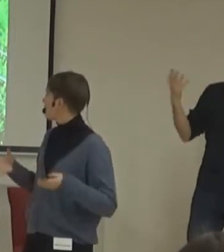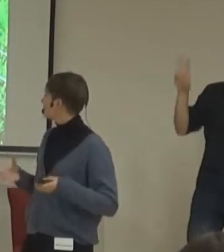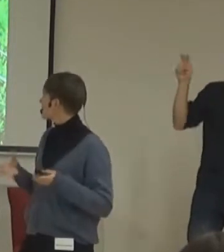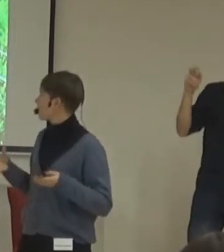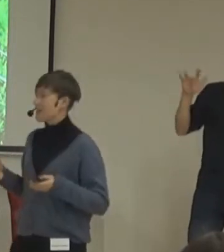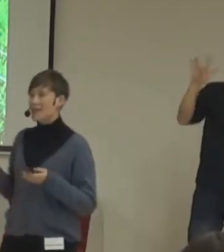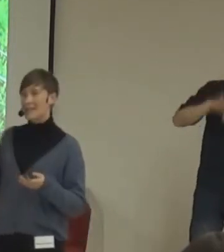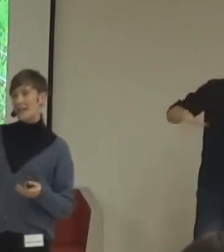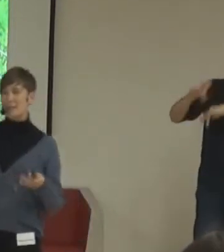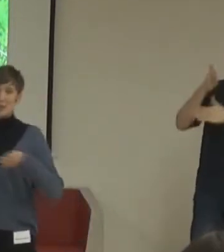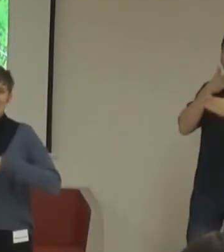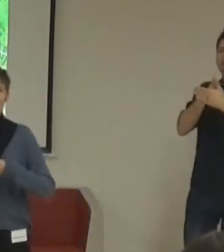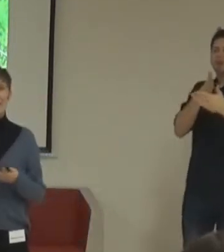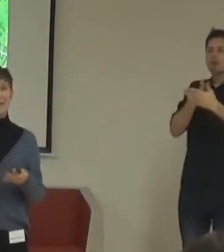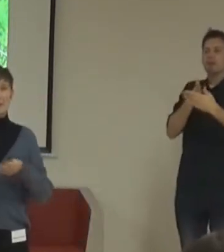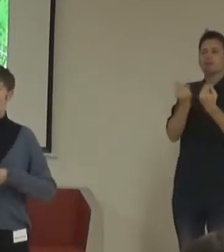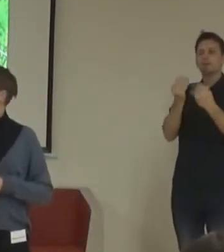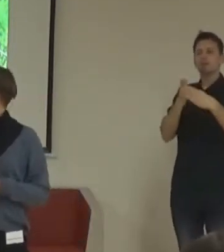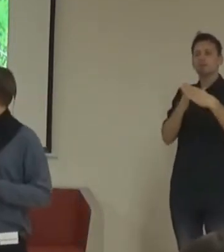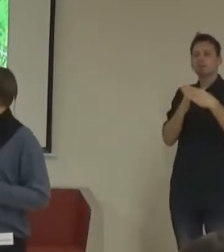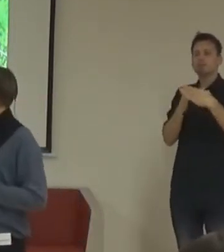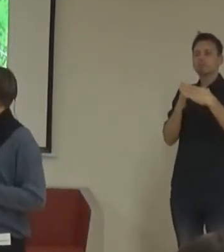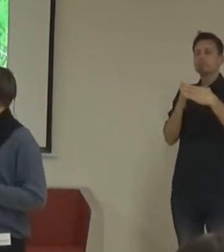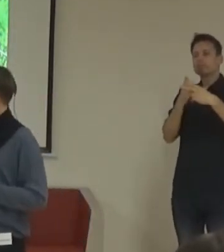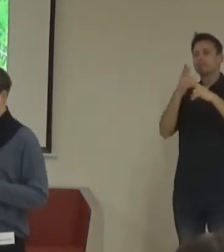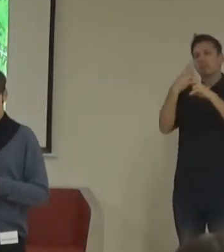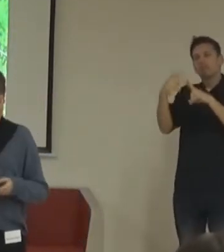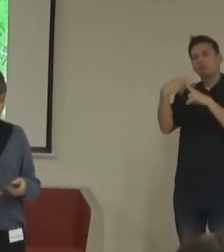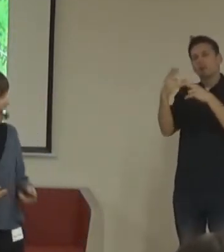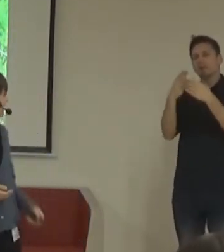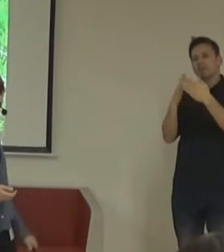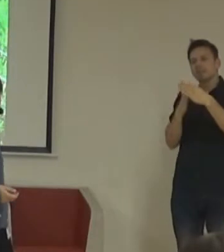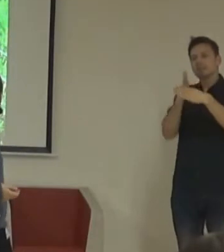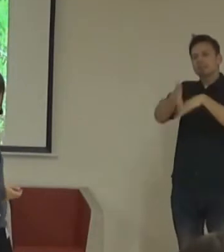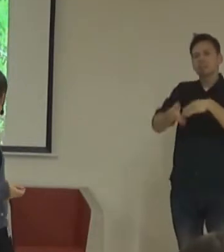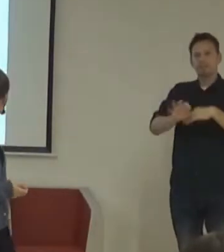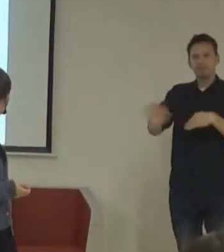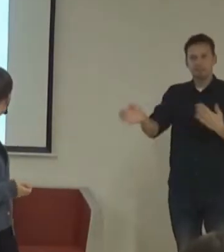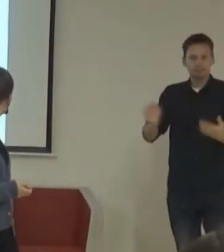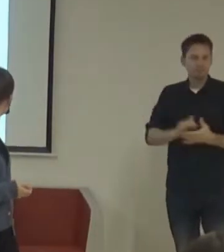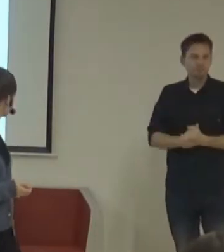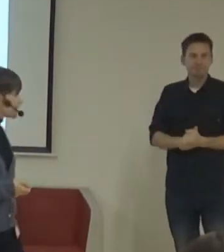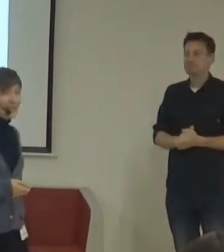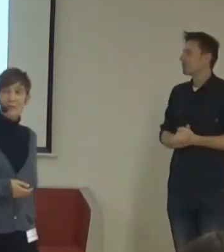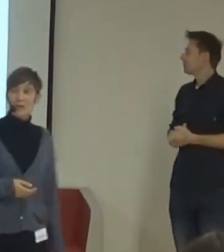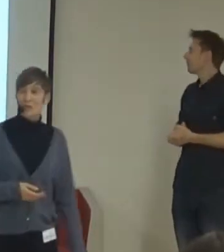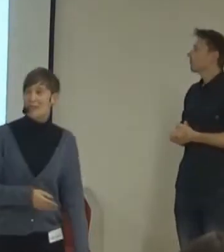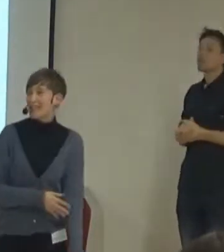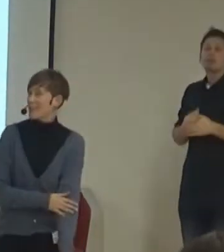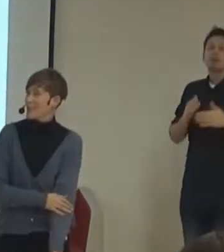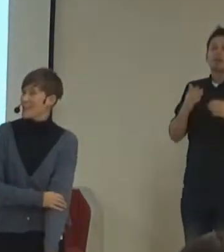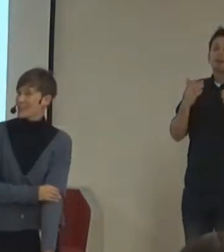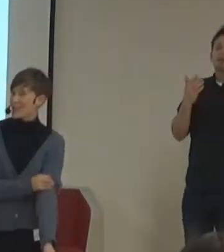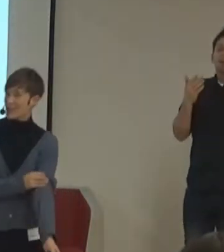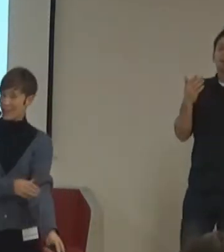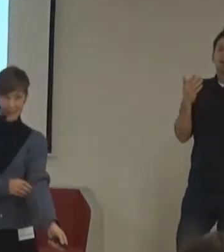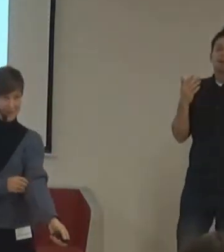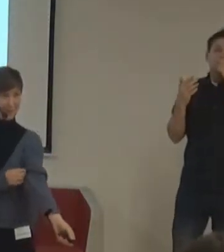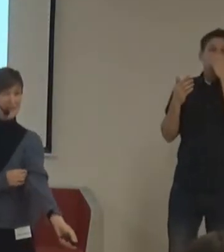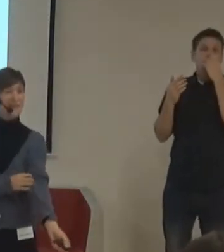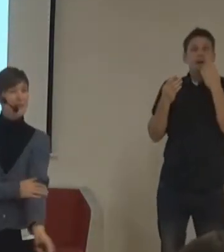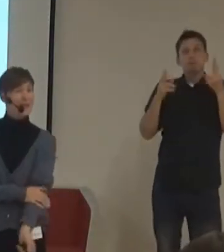prostor a ty bariéry nějak překonali, nějak napravili. A tím často vznikají takové